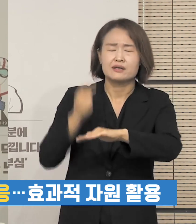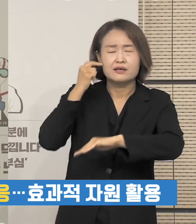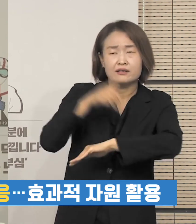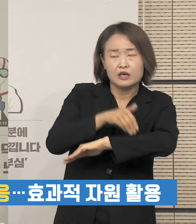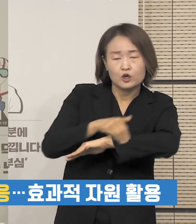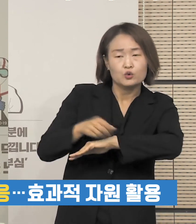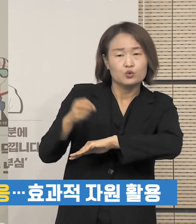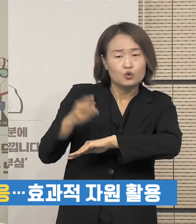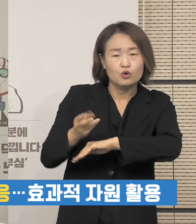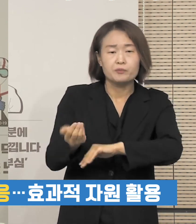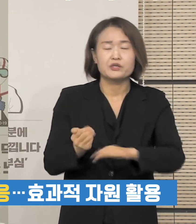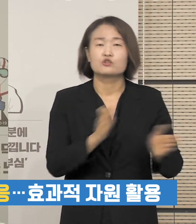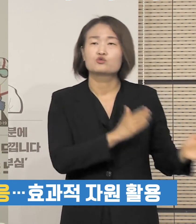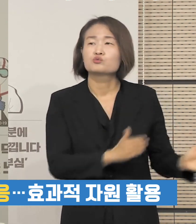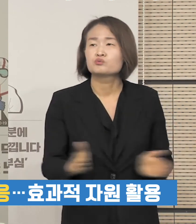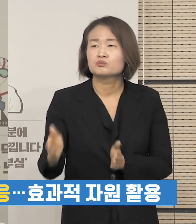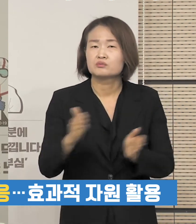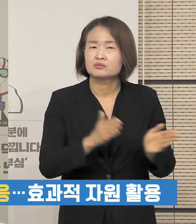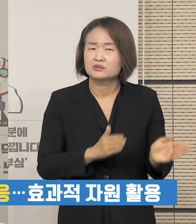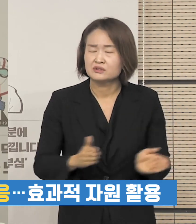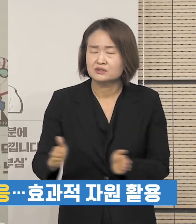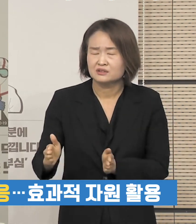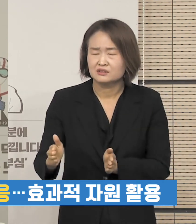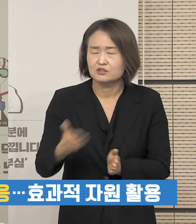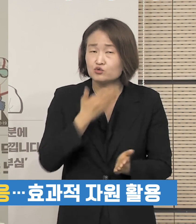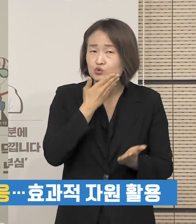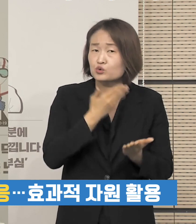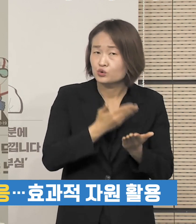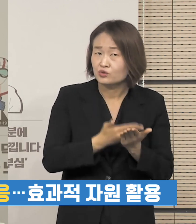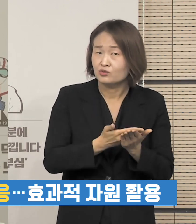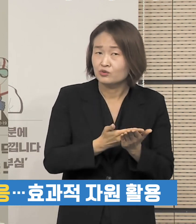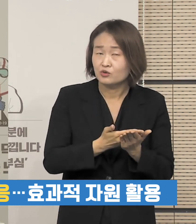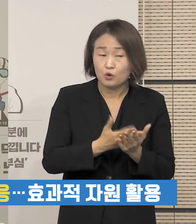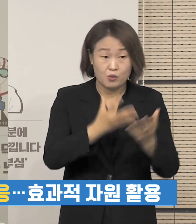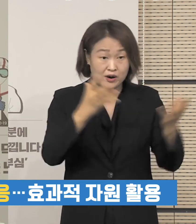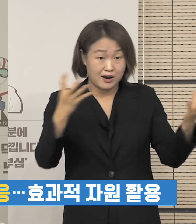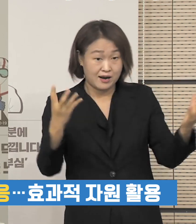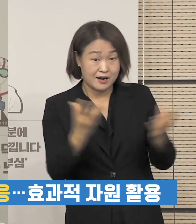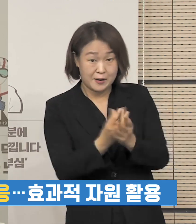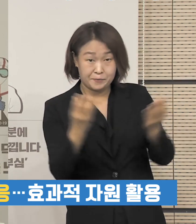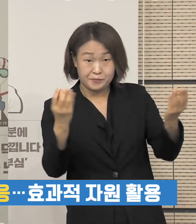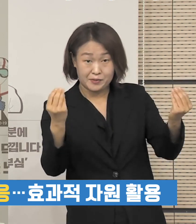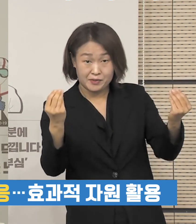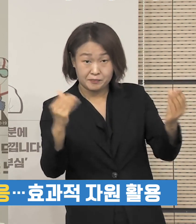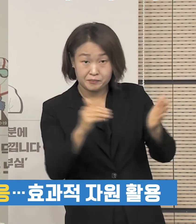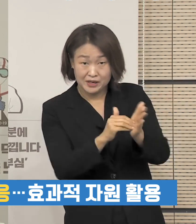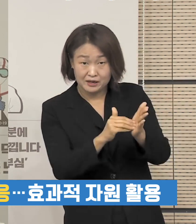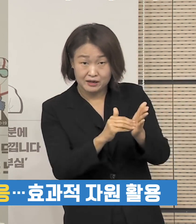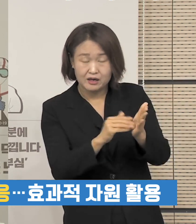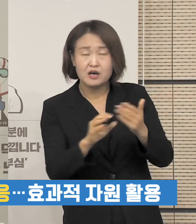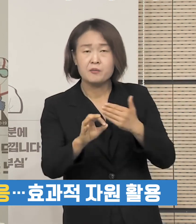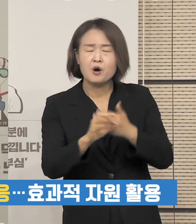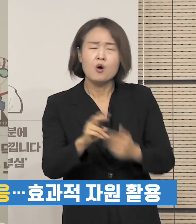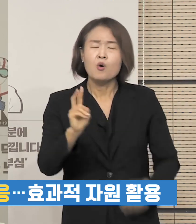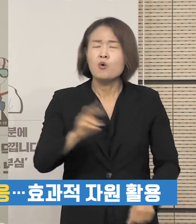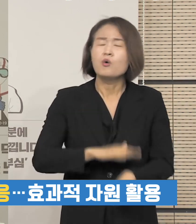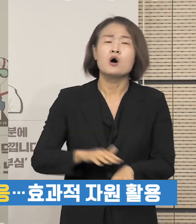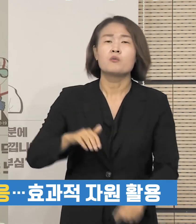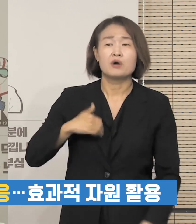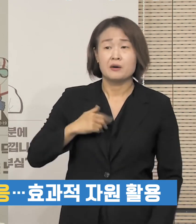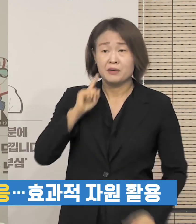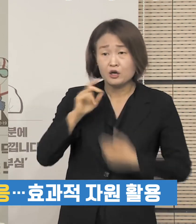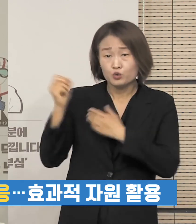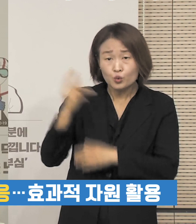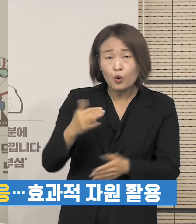미리 사전에 준비를 하는 것입니다. 그래서 그러한 것들이 다 완비가 되면 그러한 상황을 혹시라도 맞게